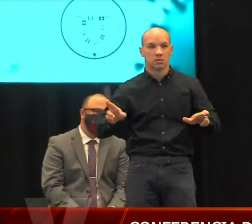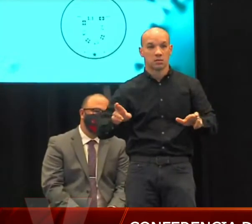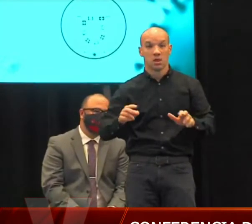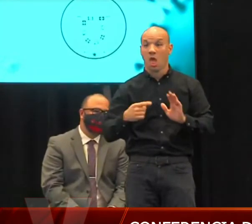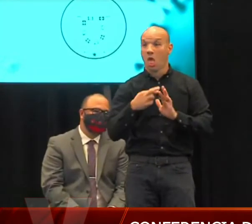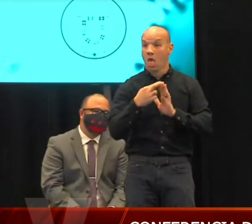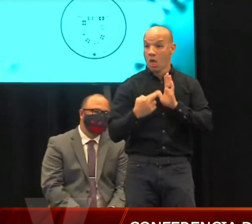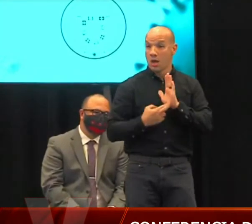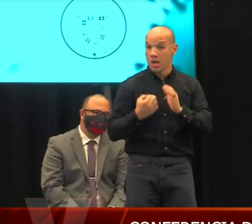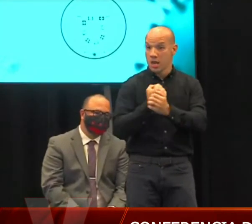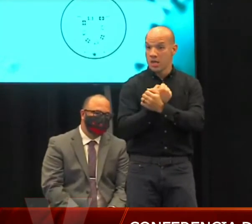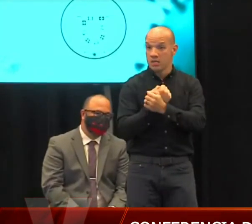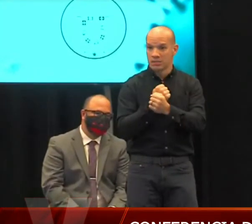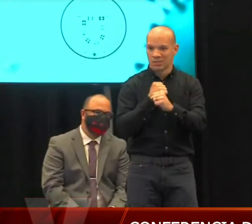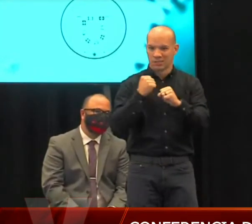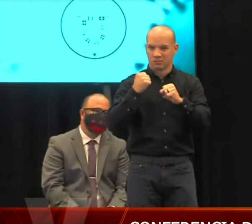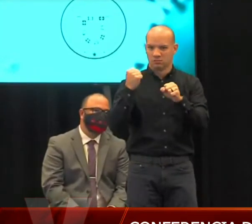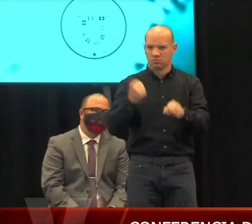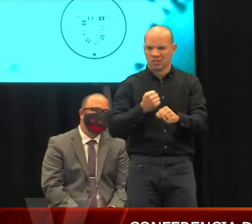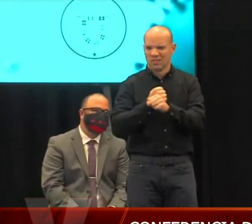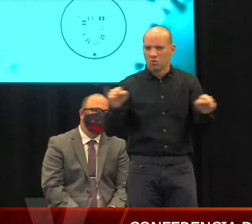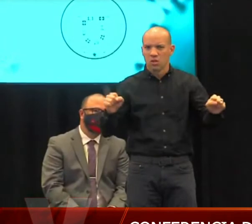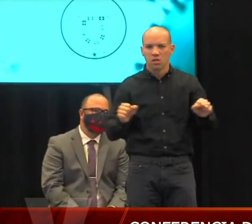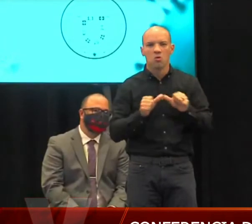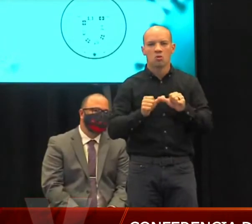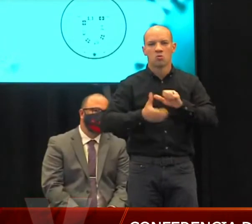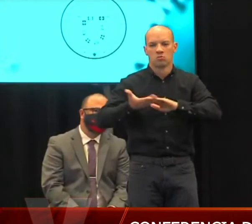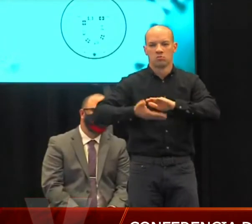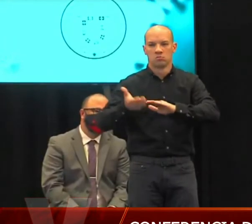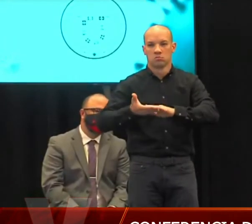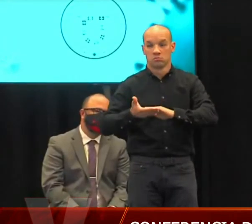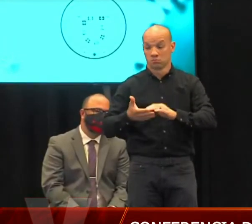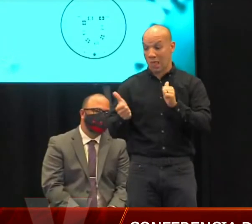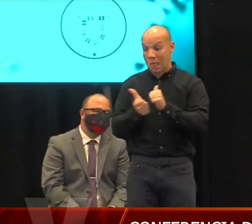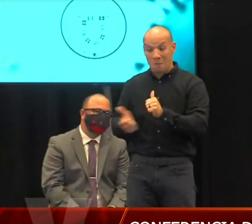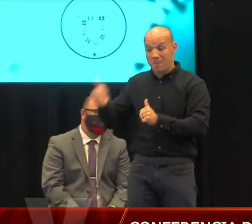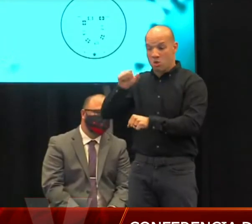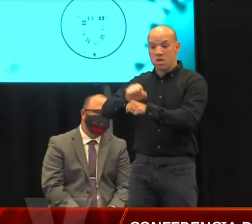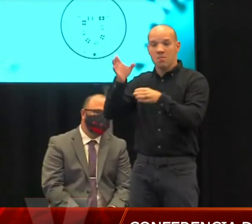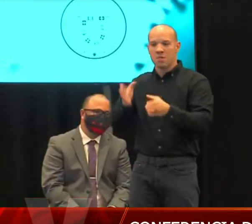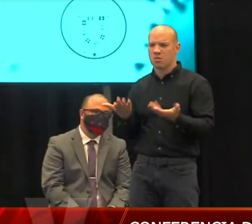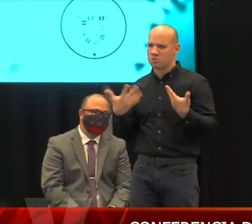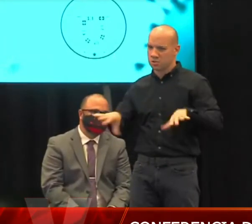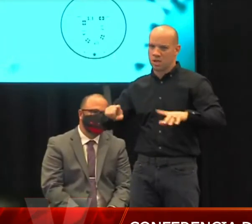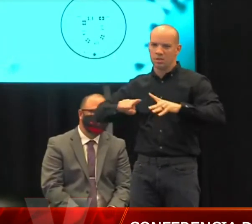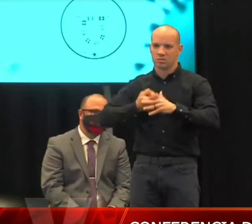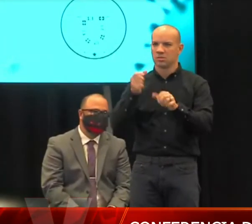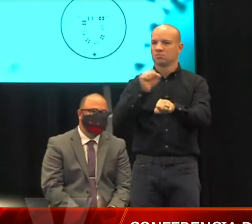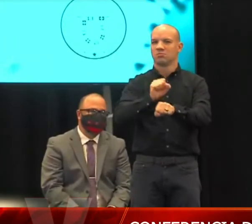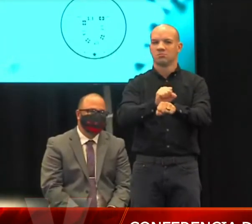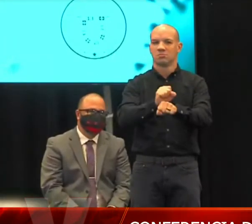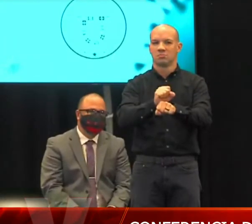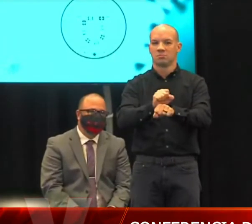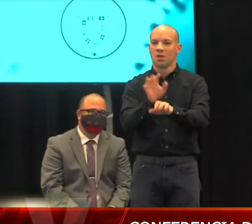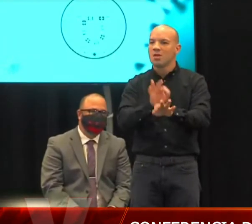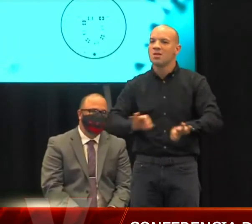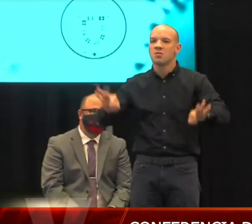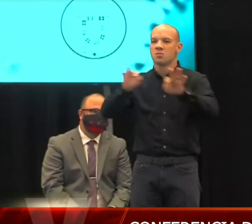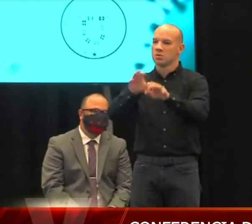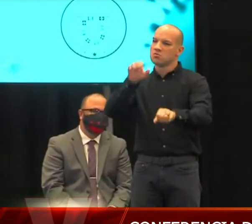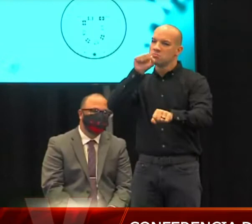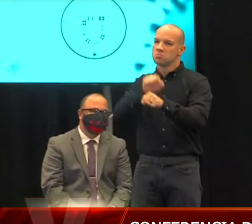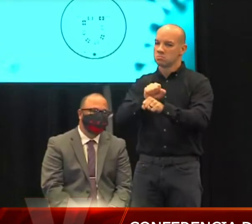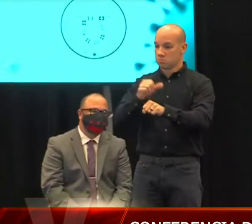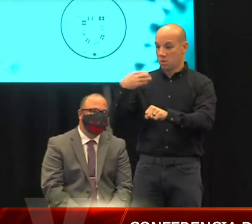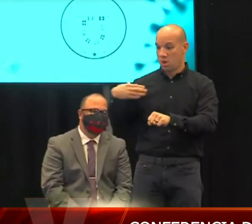De hecho, la gran mayoría, muchos de estos empleados están trabajando. Lo que queremos es asegurarnos que los jefes de agencias traigan a estos